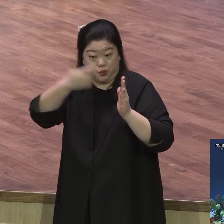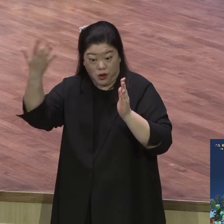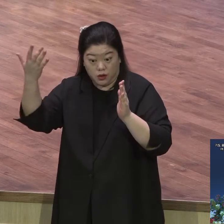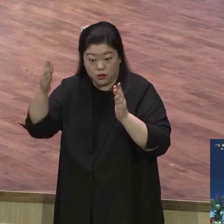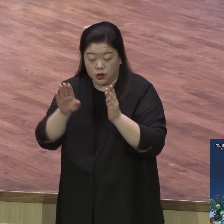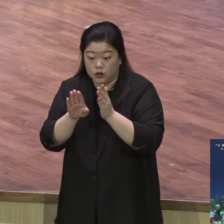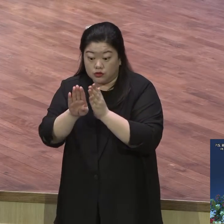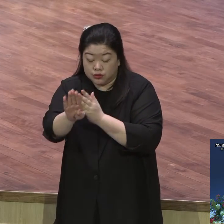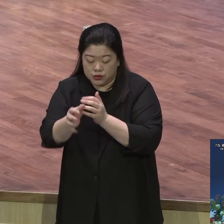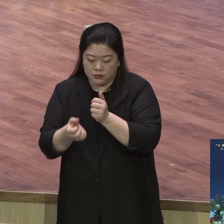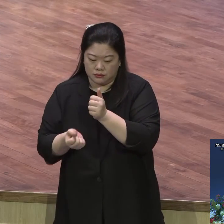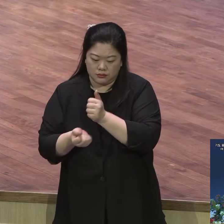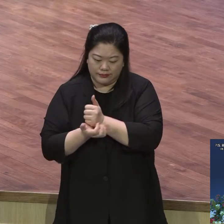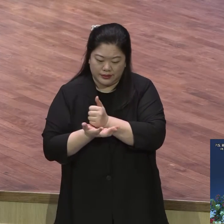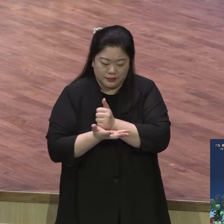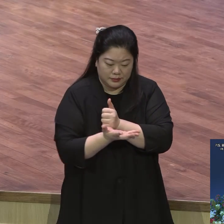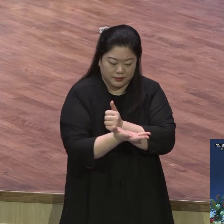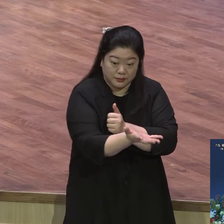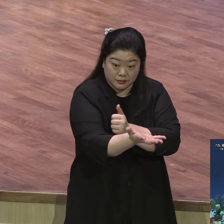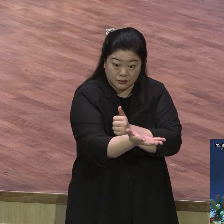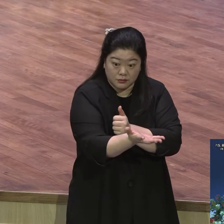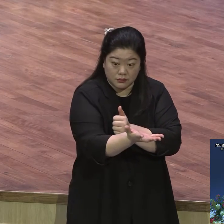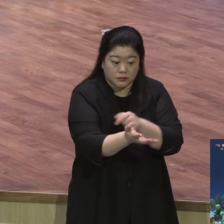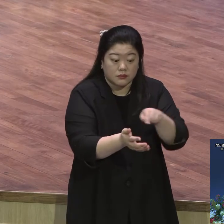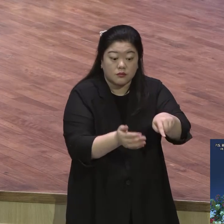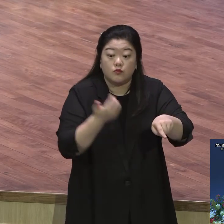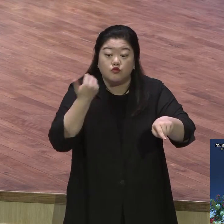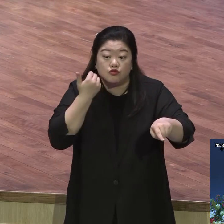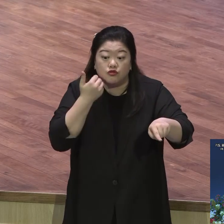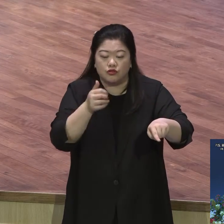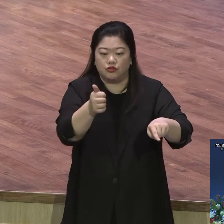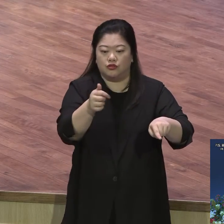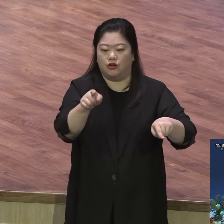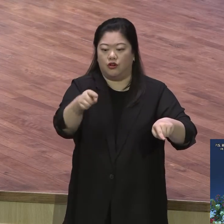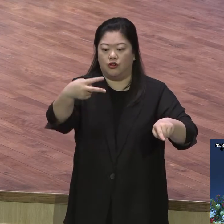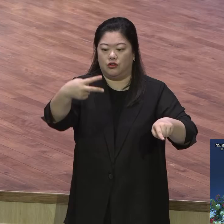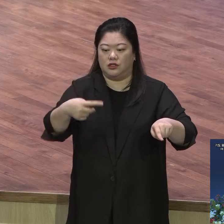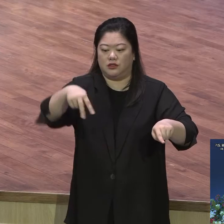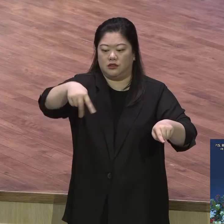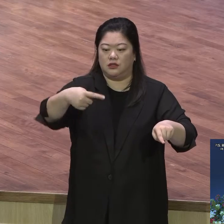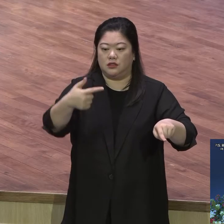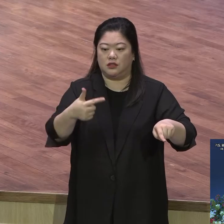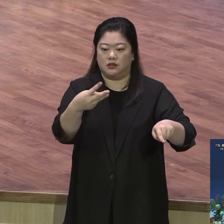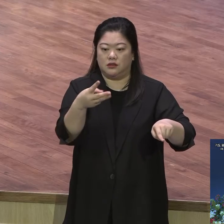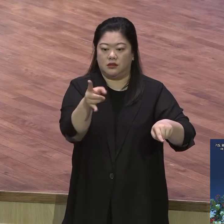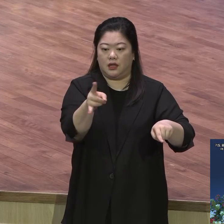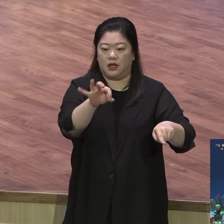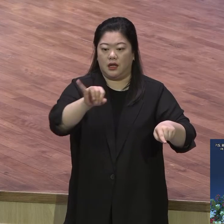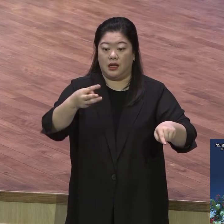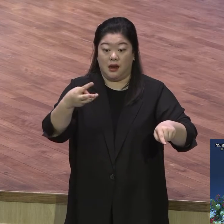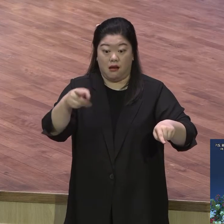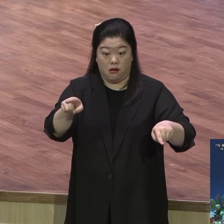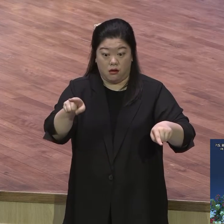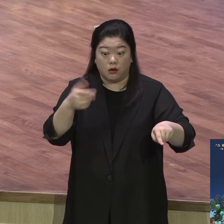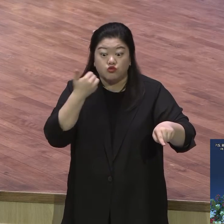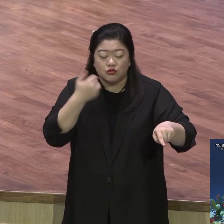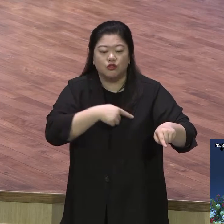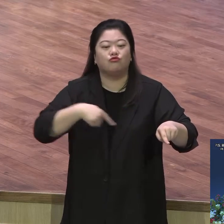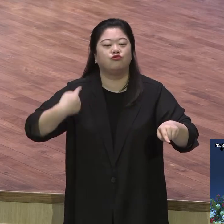중국 내지 성교회 처음 시작한 허드슨 테일러 허드슨 테일러 이 성교사가 이